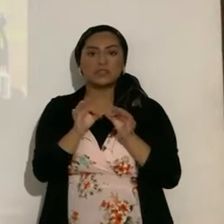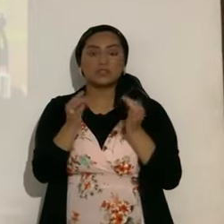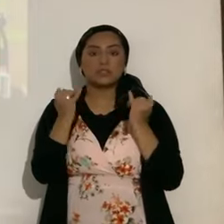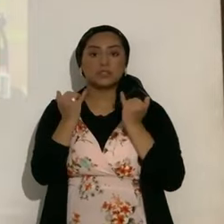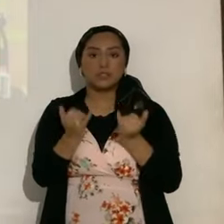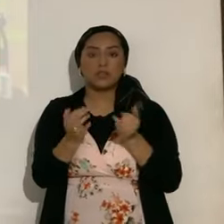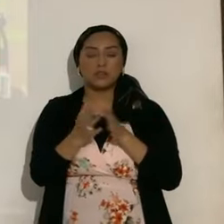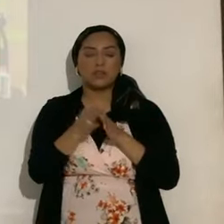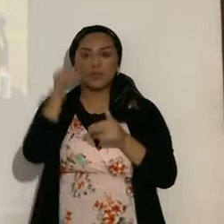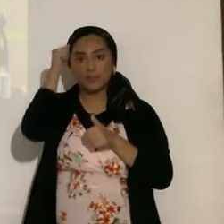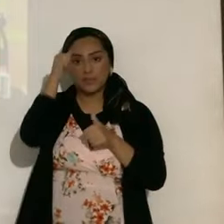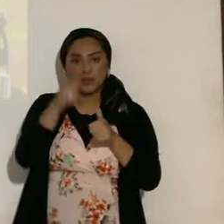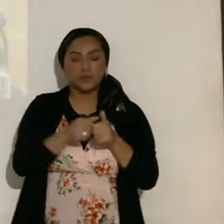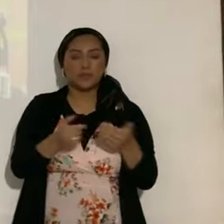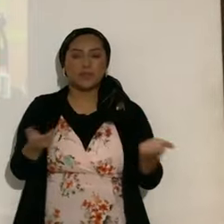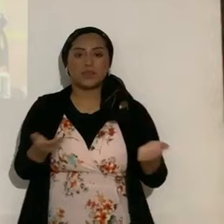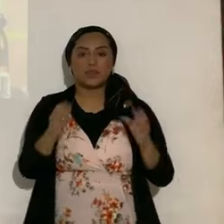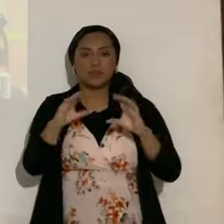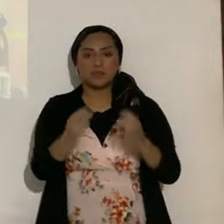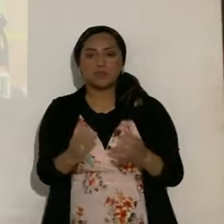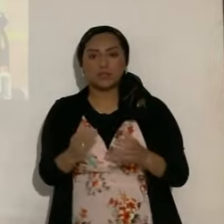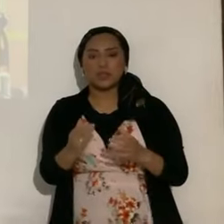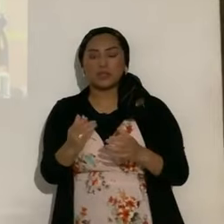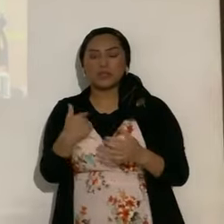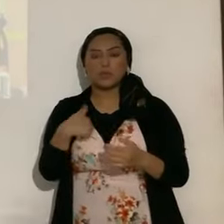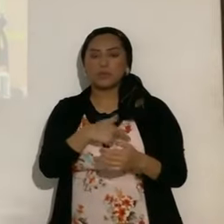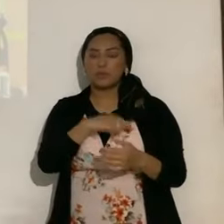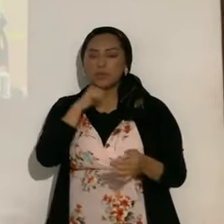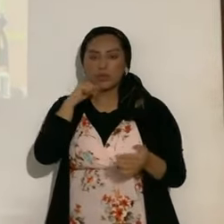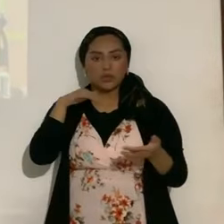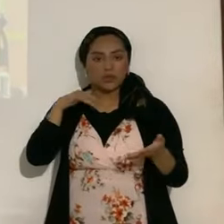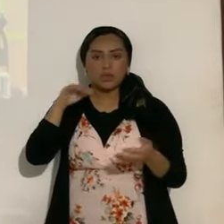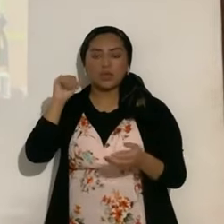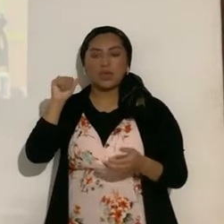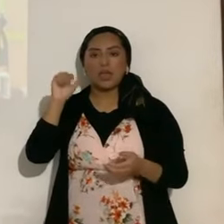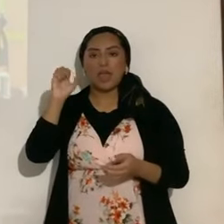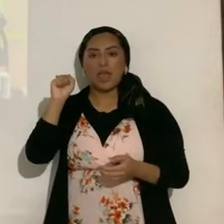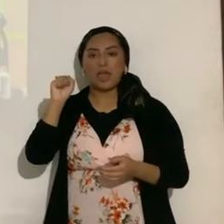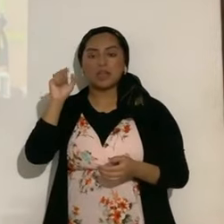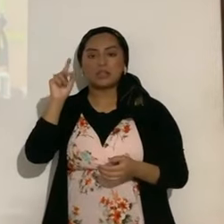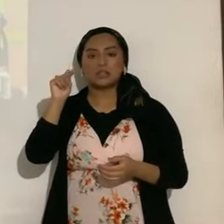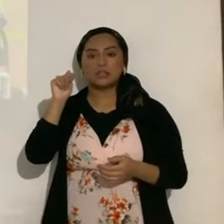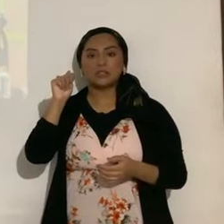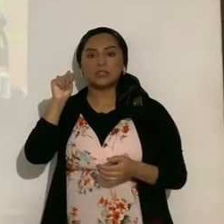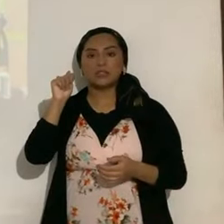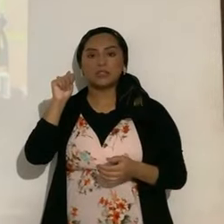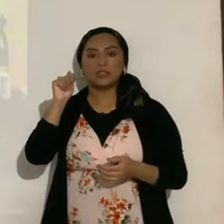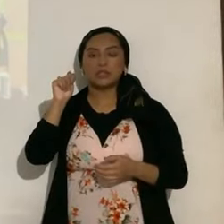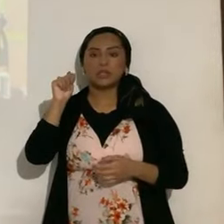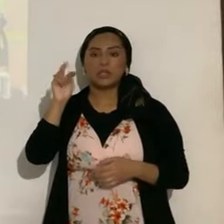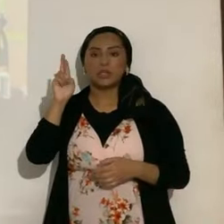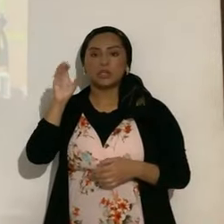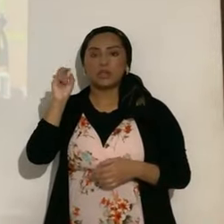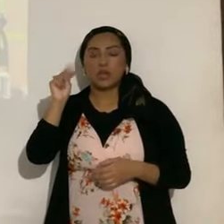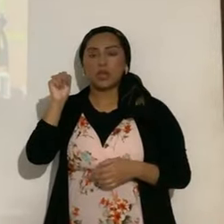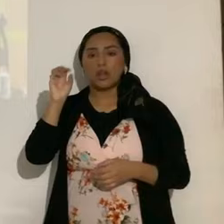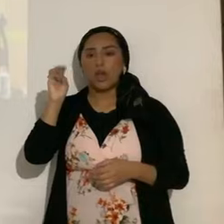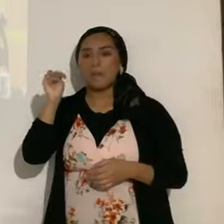recuerden que en esta congregación no manejamos, no estudiamos astrología. No, sino astronomía. El estudio de los astros